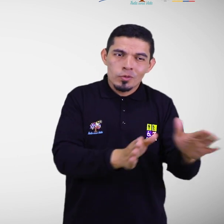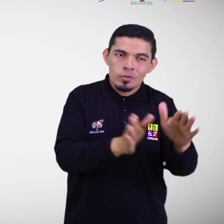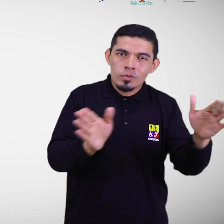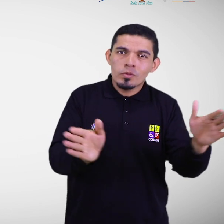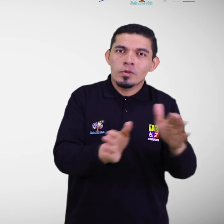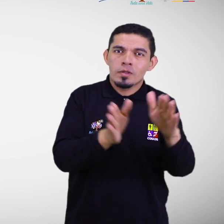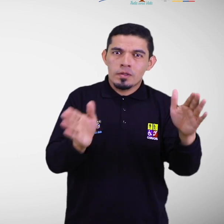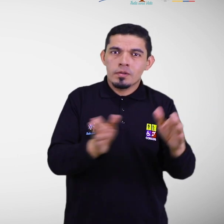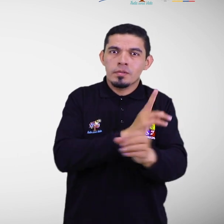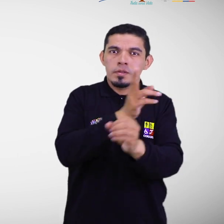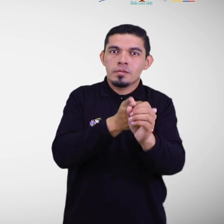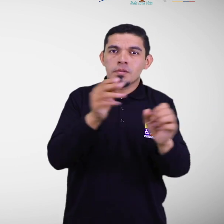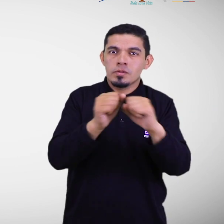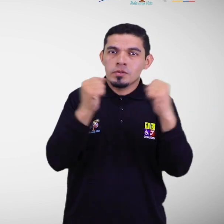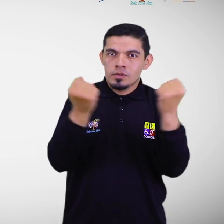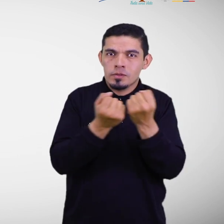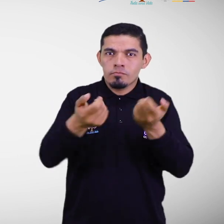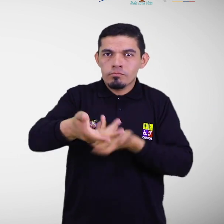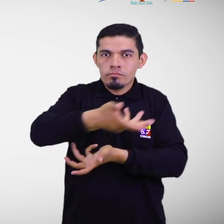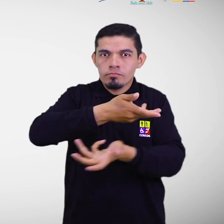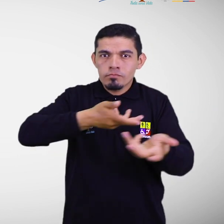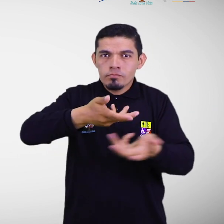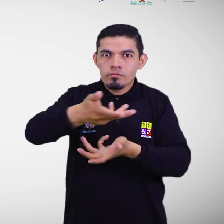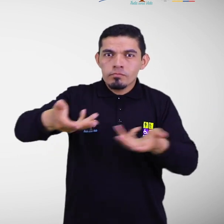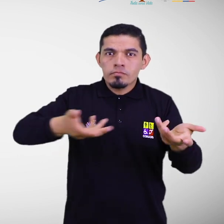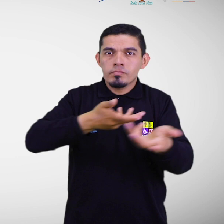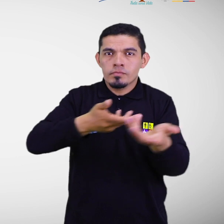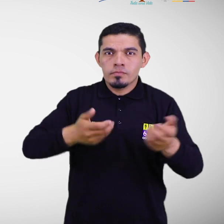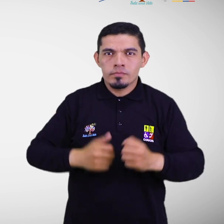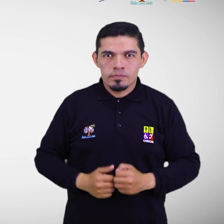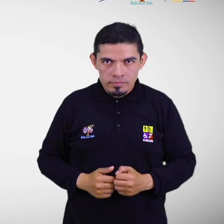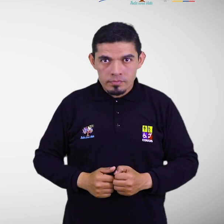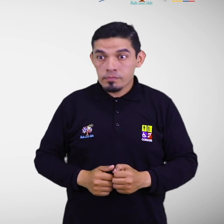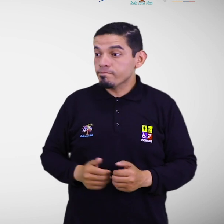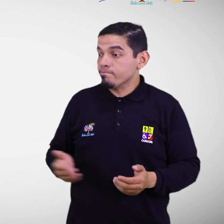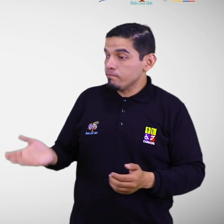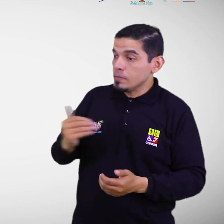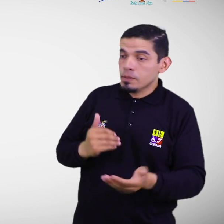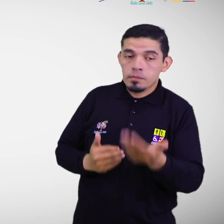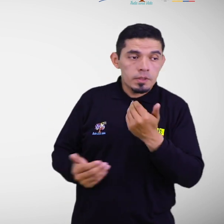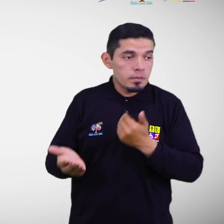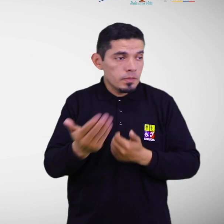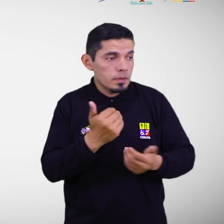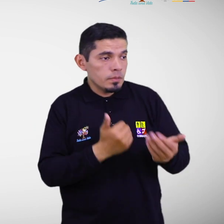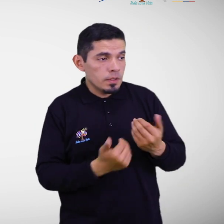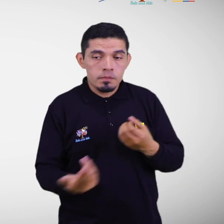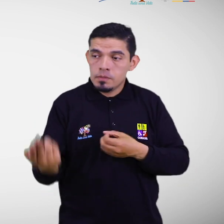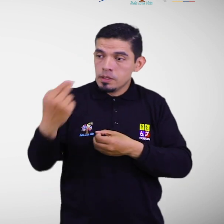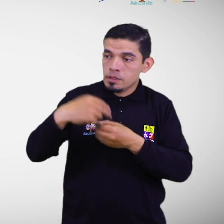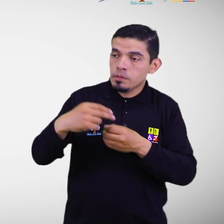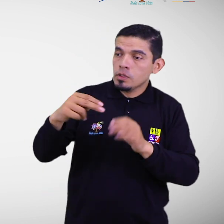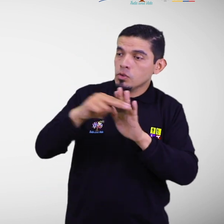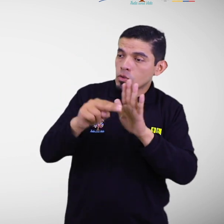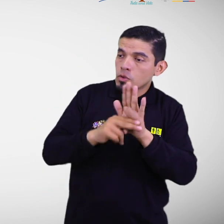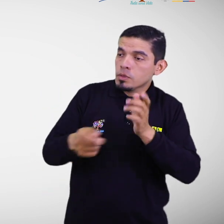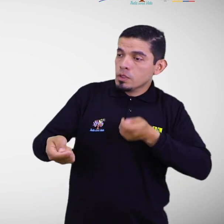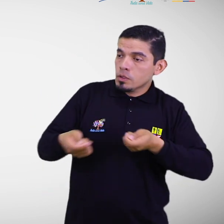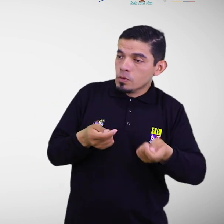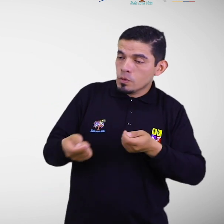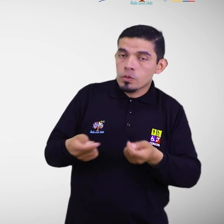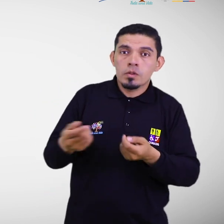social. Generar espacios de participación, para la construcción y o aplicación de normas regulatorias,